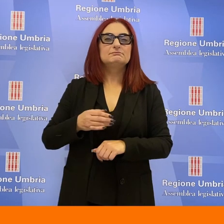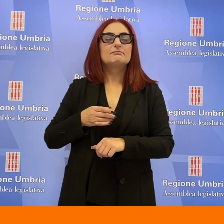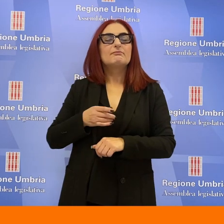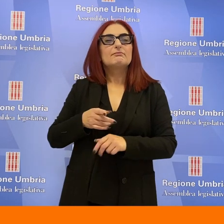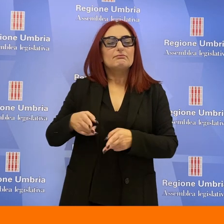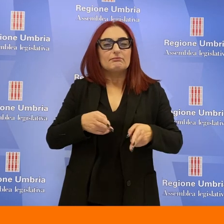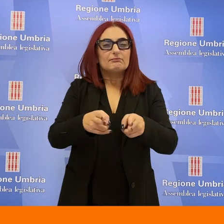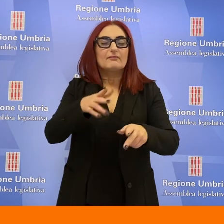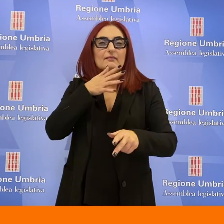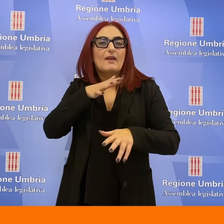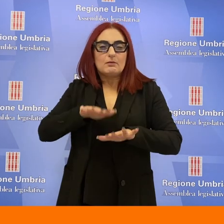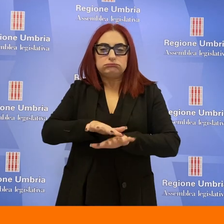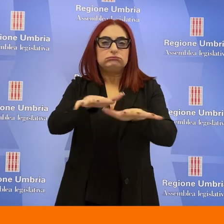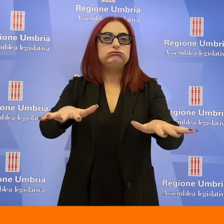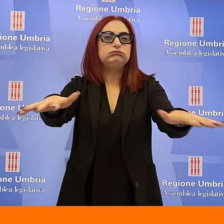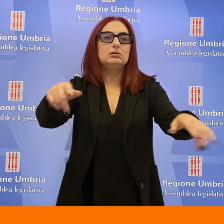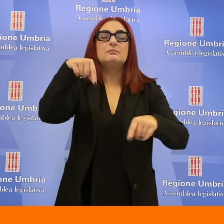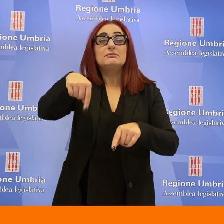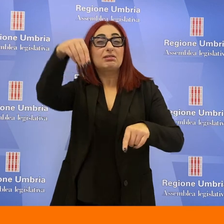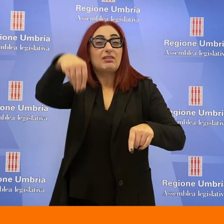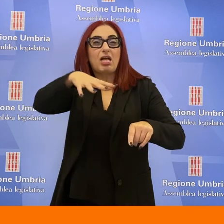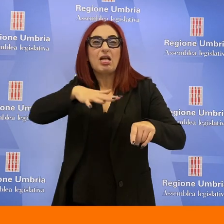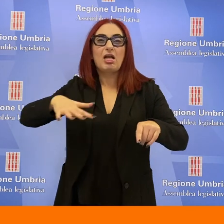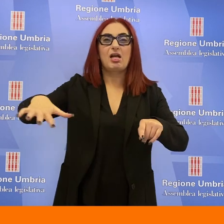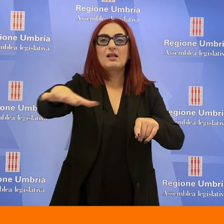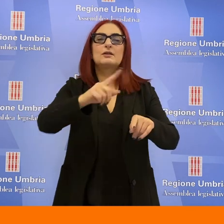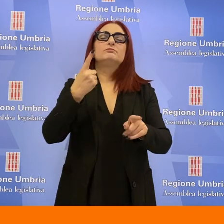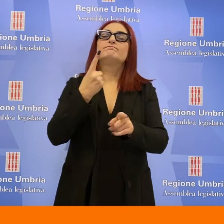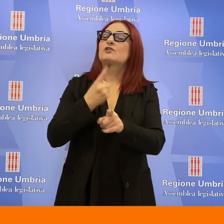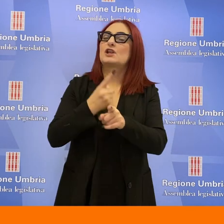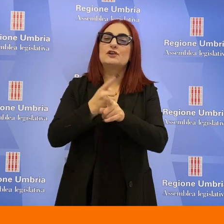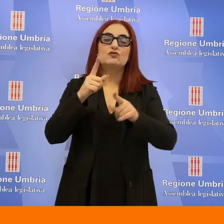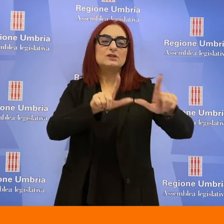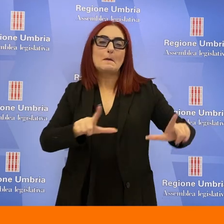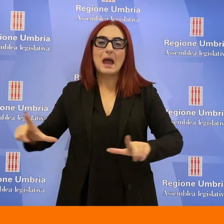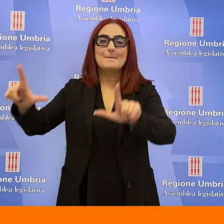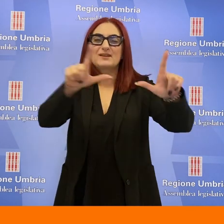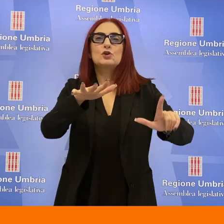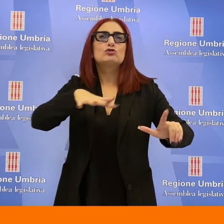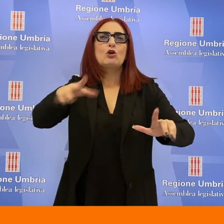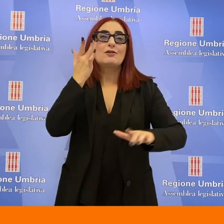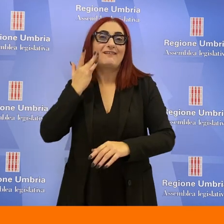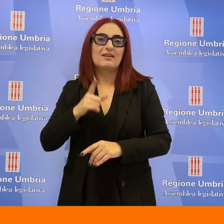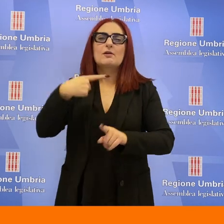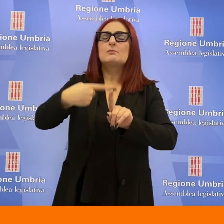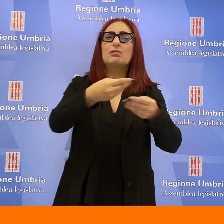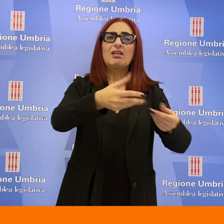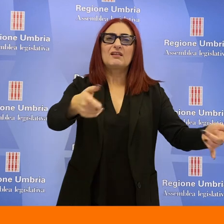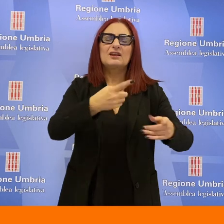Esondazione dei corsi d'acqua interni, è necessaria una mappatura delle aree a rischio, garantire la sicurezza del